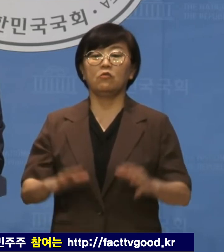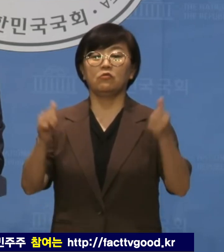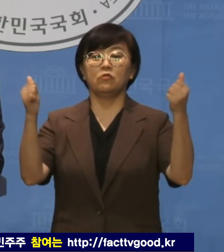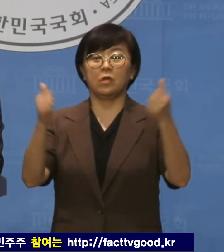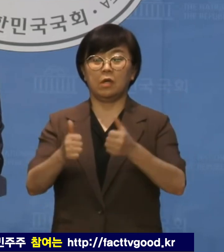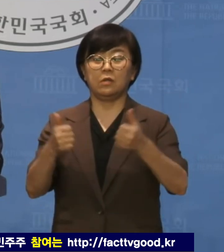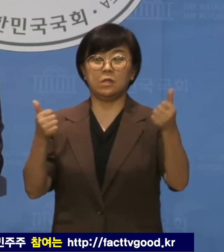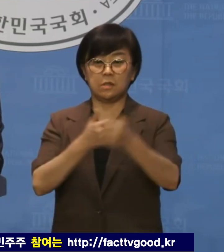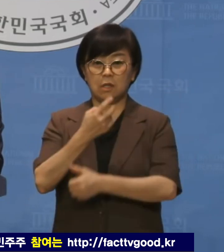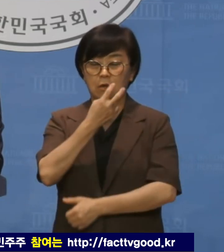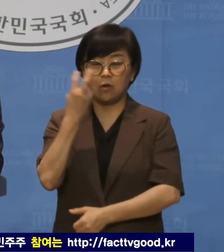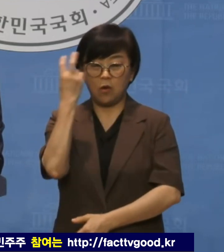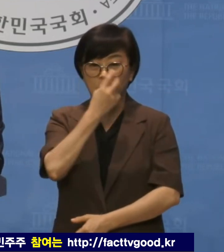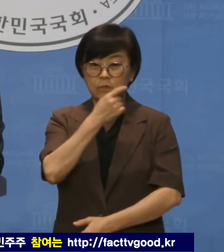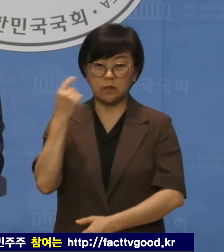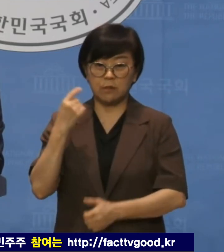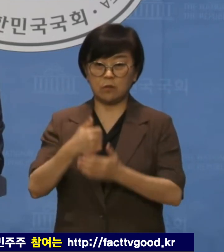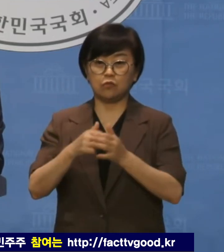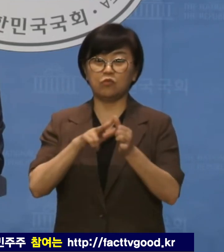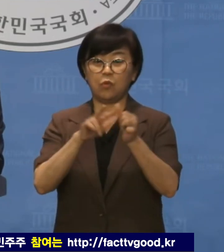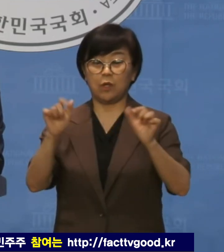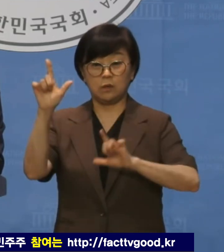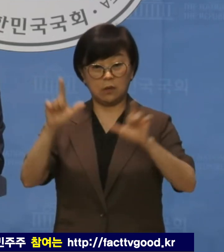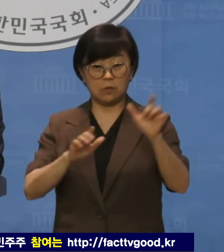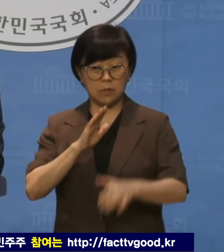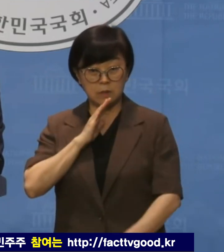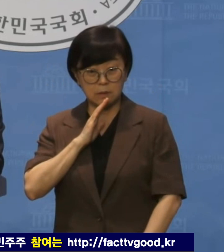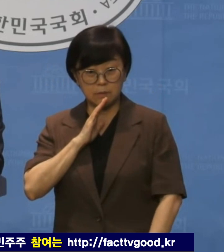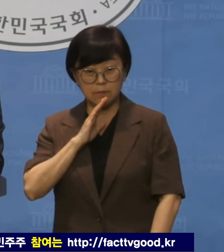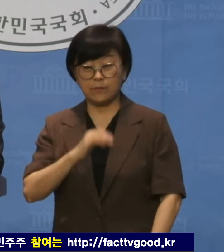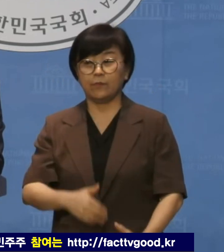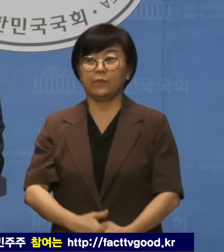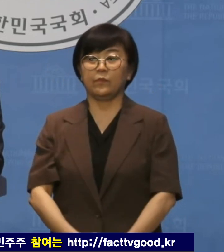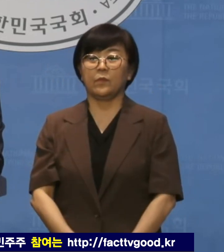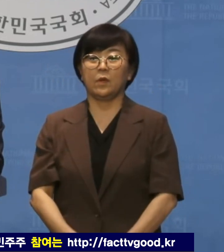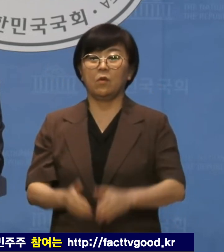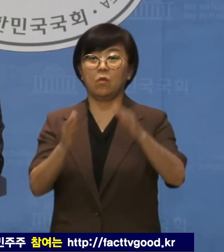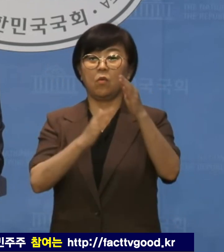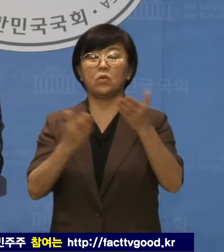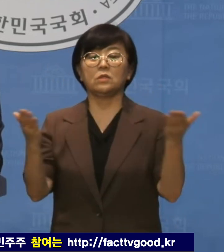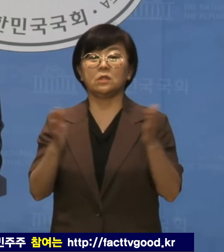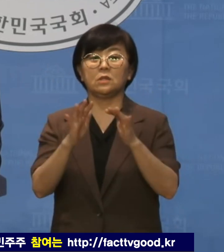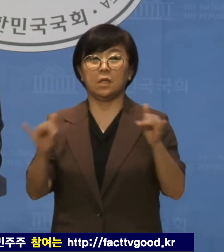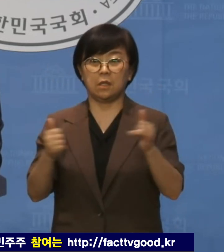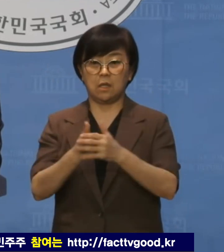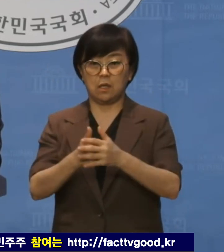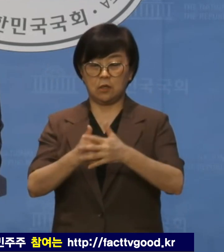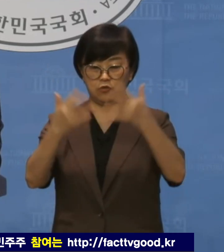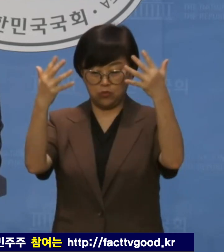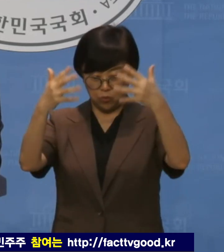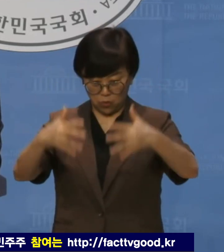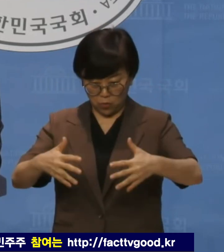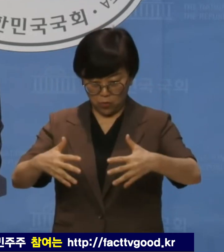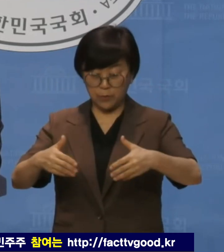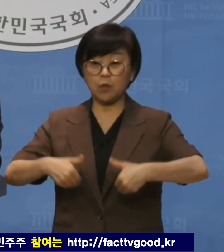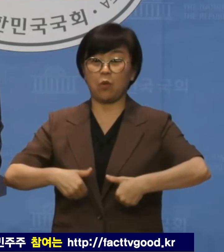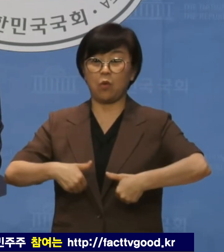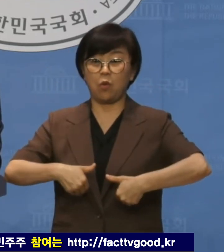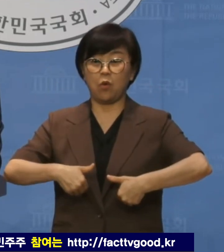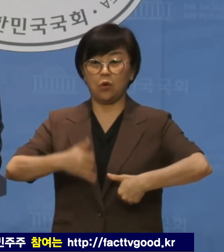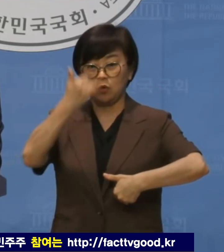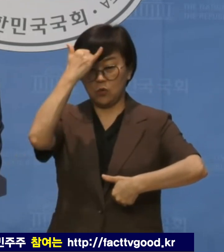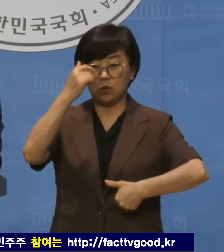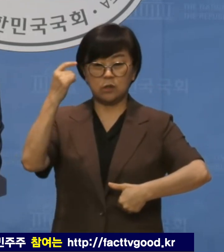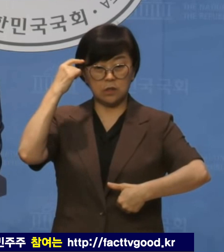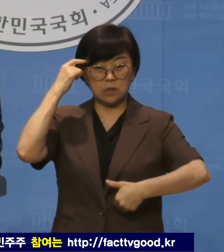국회의 인사검증을 받겠다는 후보의 태도입니까? 공직자가 갖춰야 할 최소한의 윤리의식과